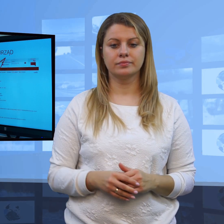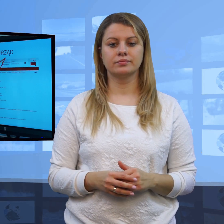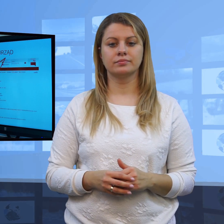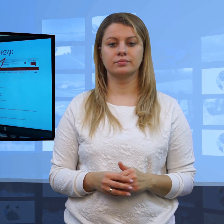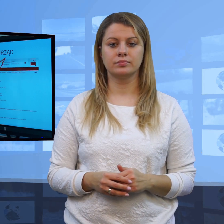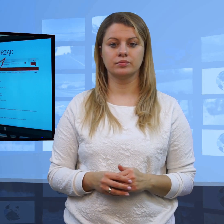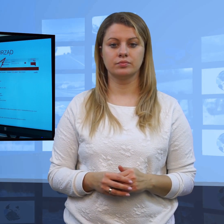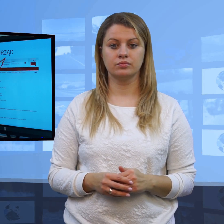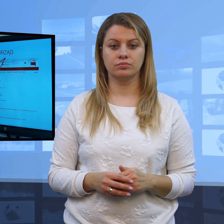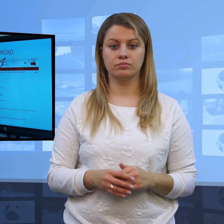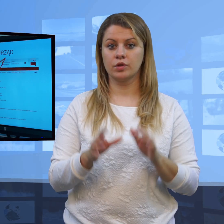Prasowym.